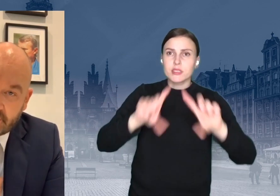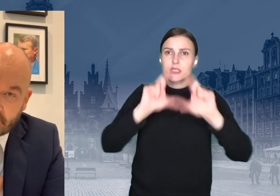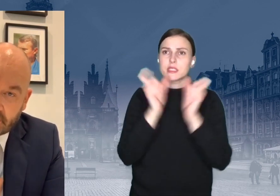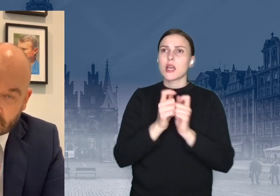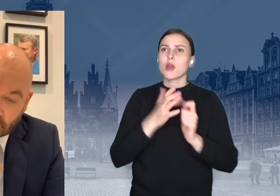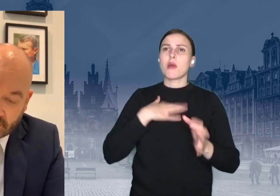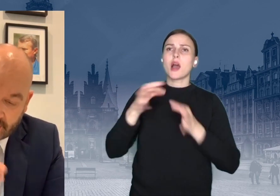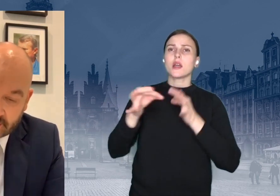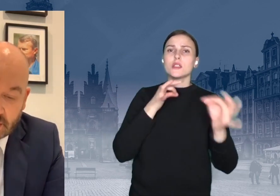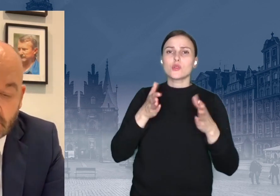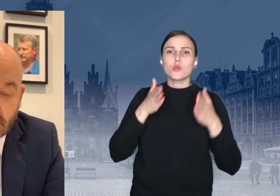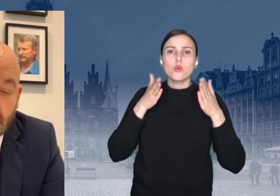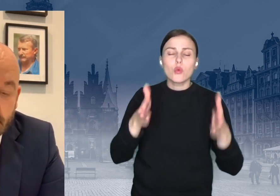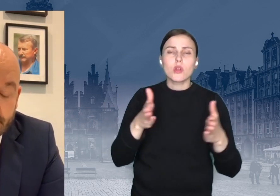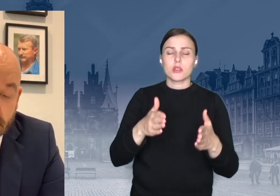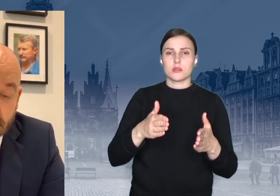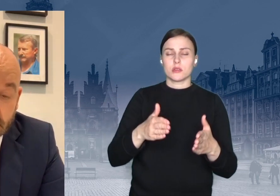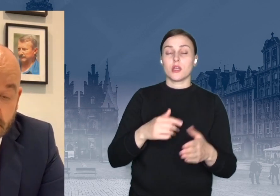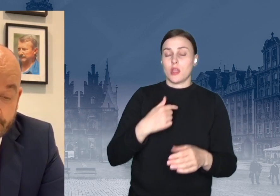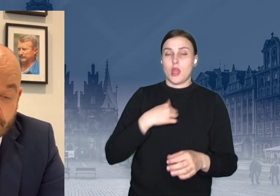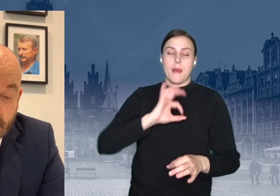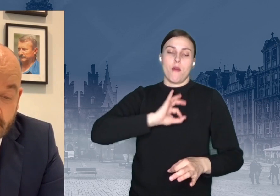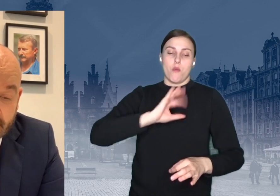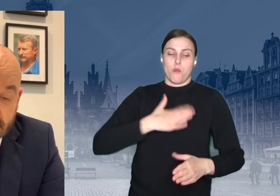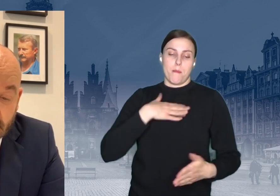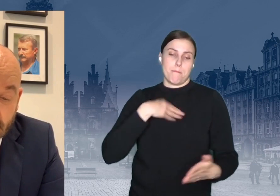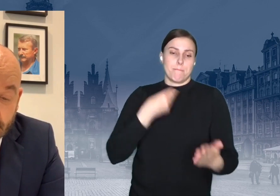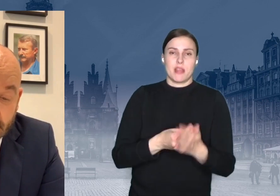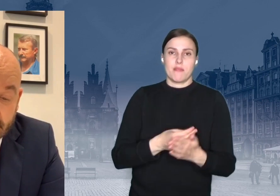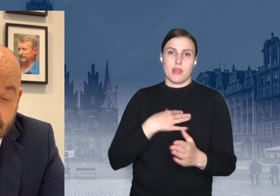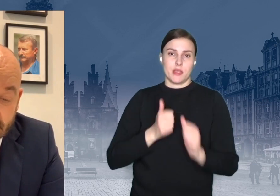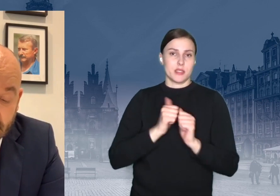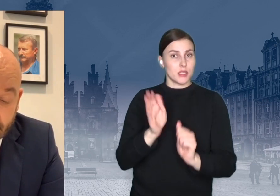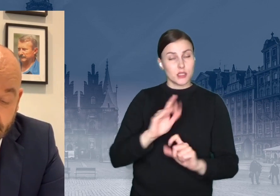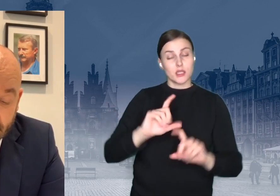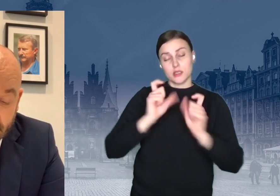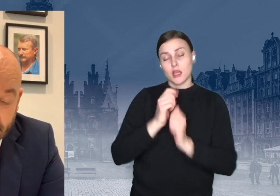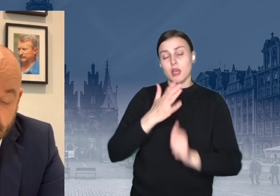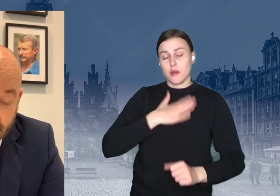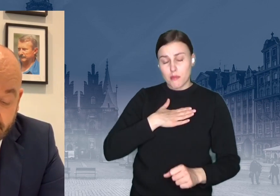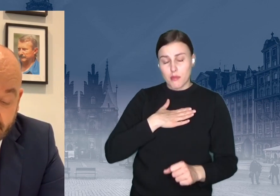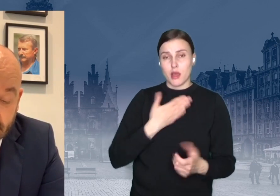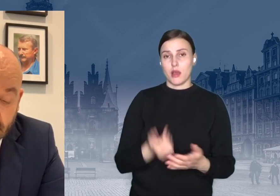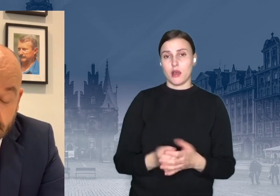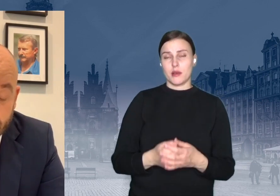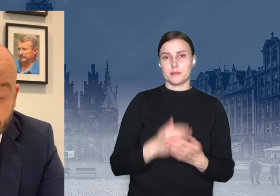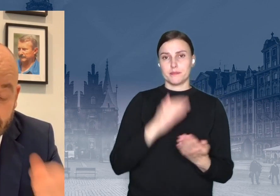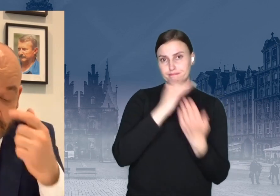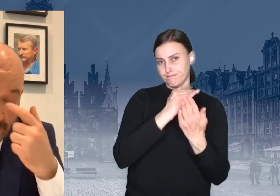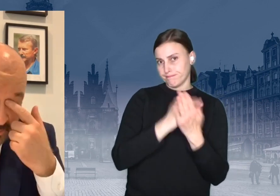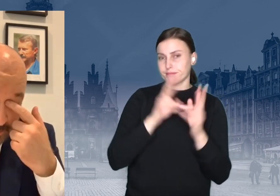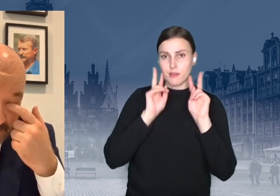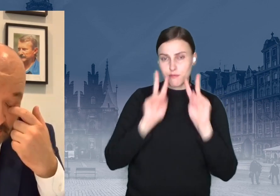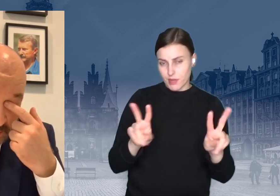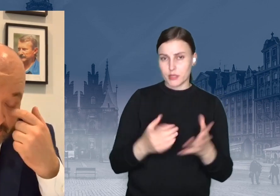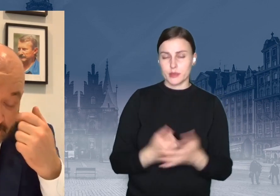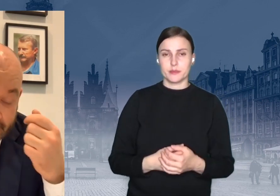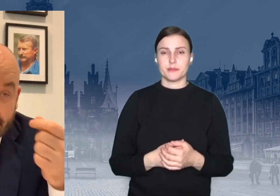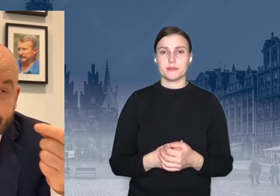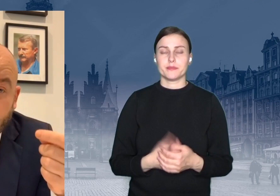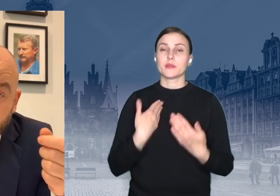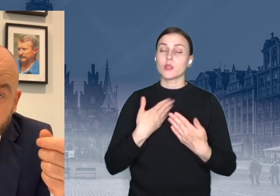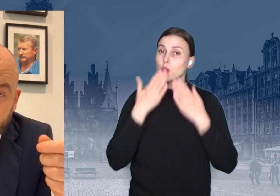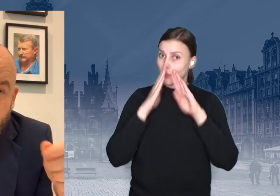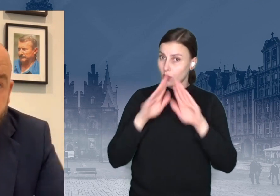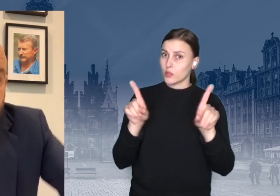sutryka, tylko po prostu takie są fakty. Pokazujemy Wam też, że na probusa